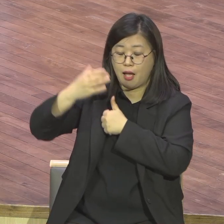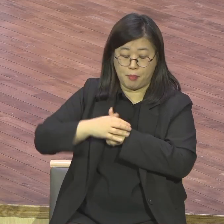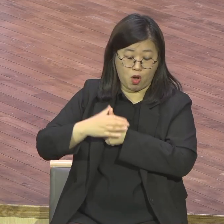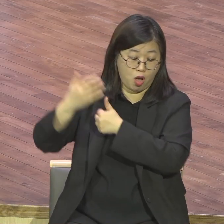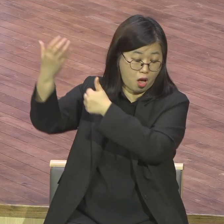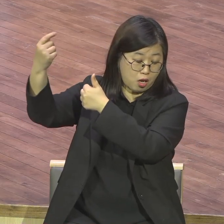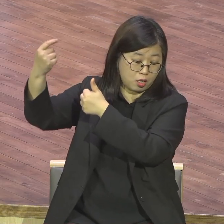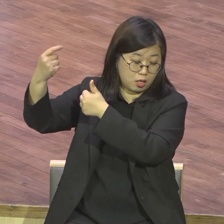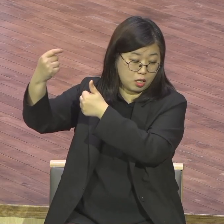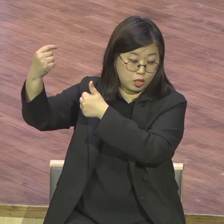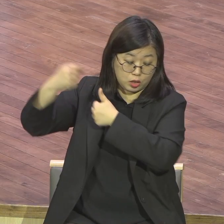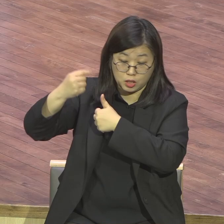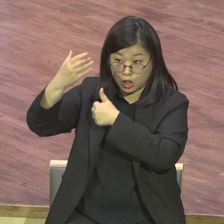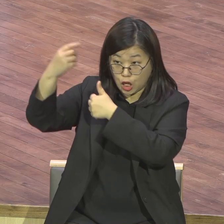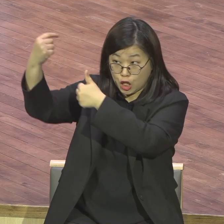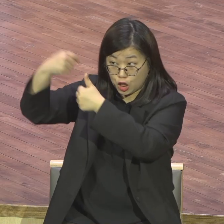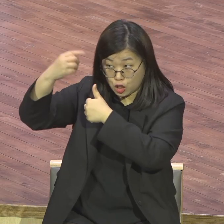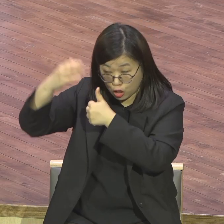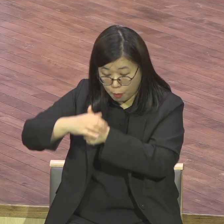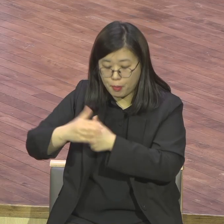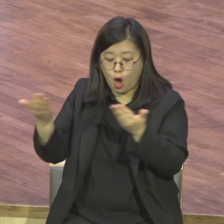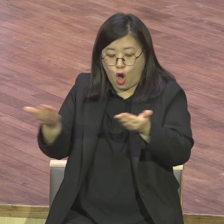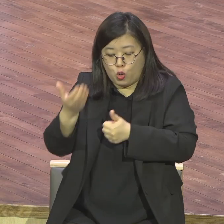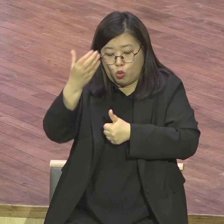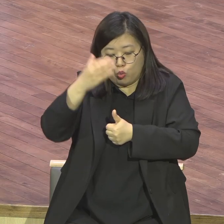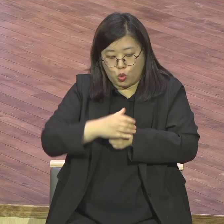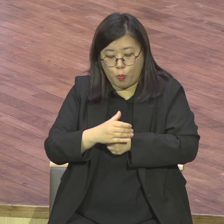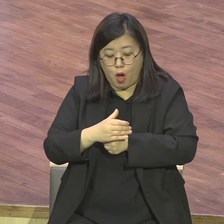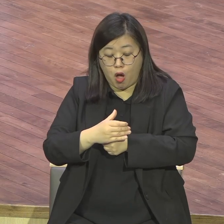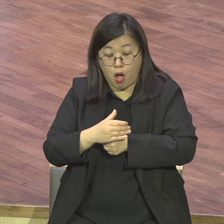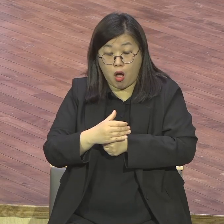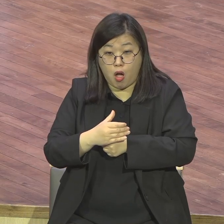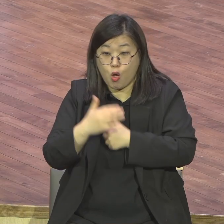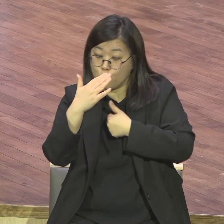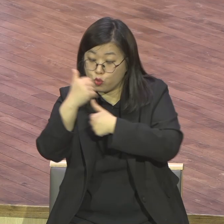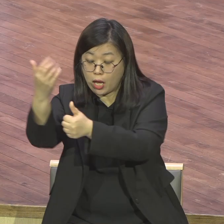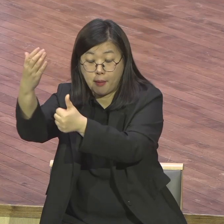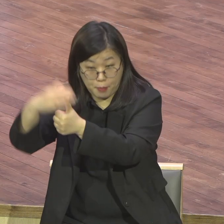천명 소명 사명 천명 소명 이게